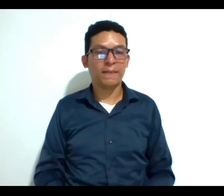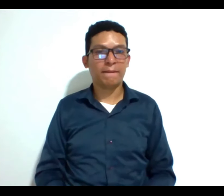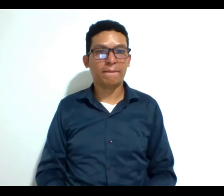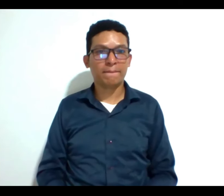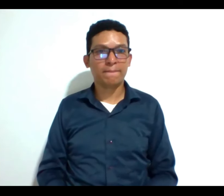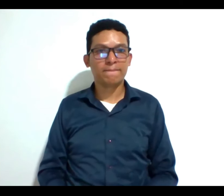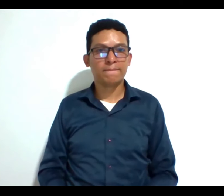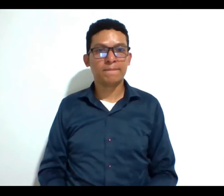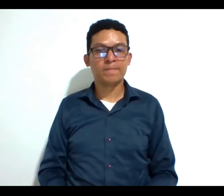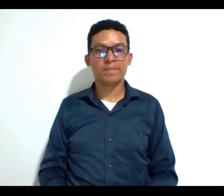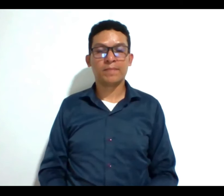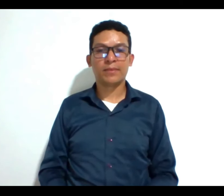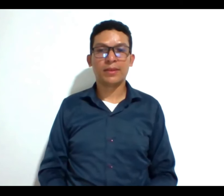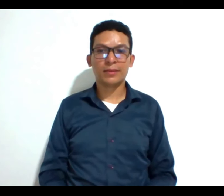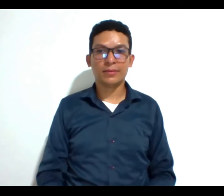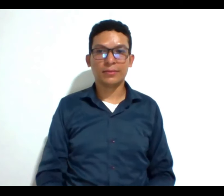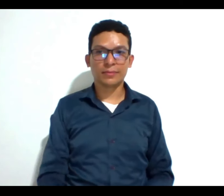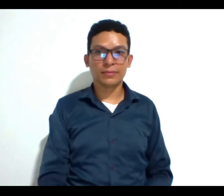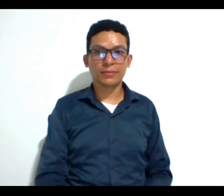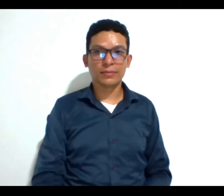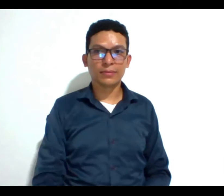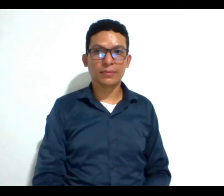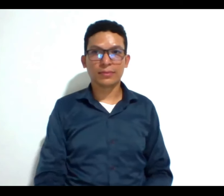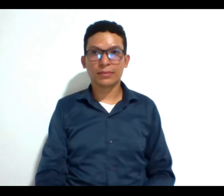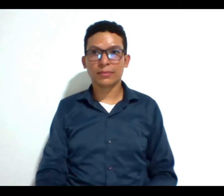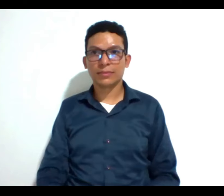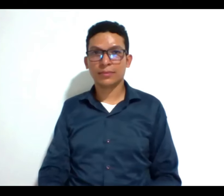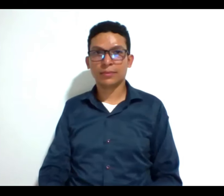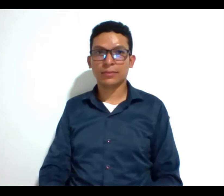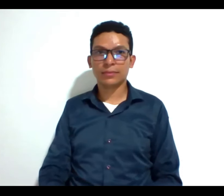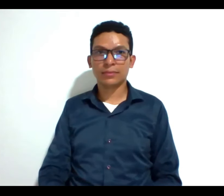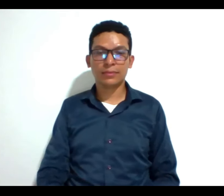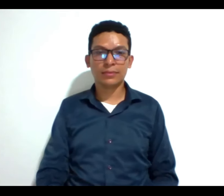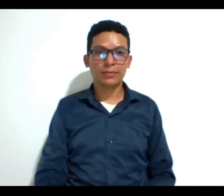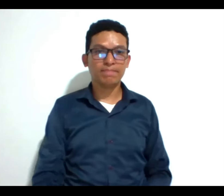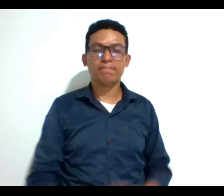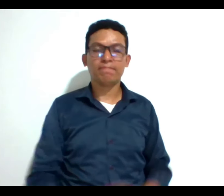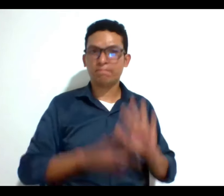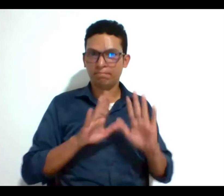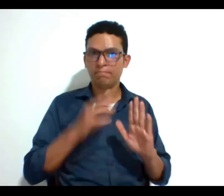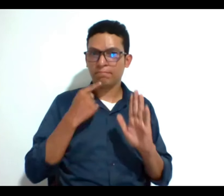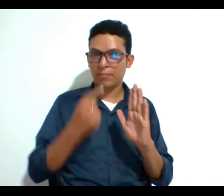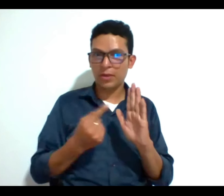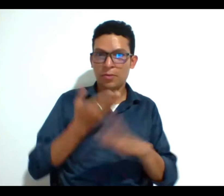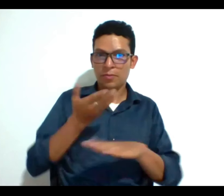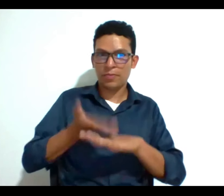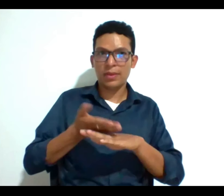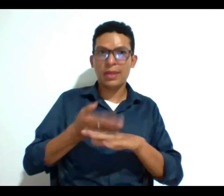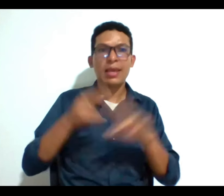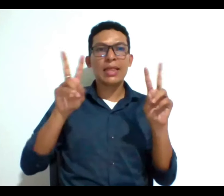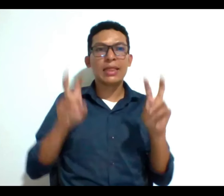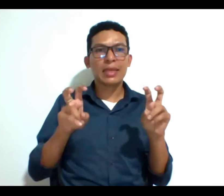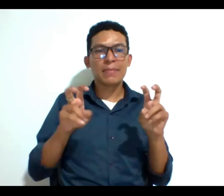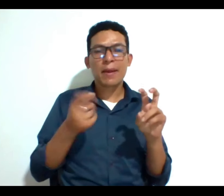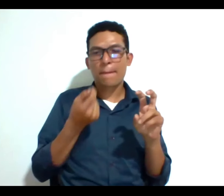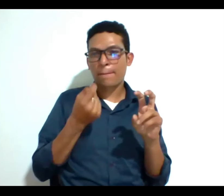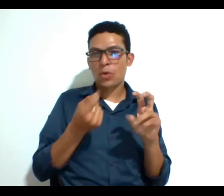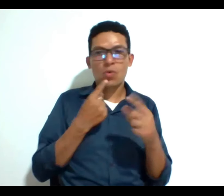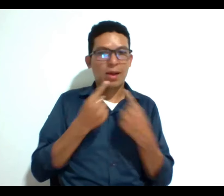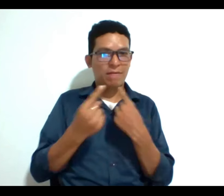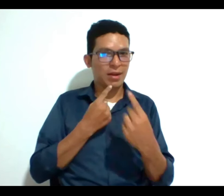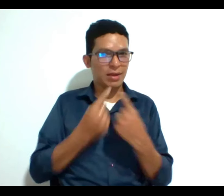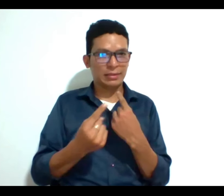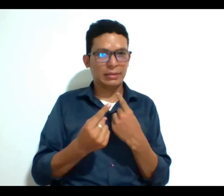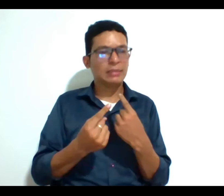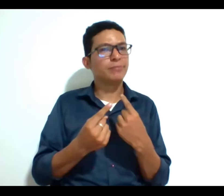vale Dani muchas gracias bueno yo creo que como estaba planteando Natalia este es un tema del que poco se habla pero que tiene